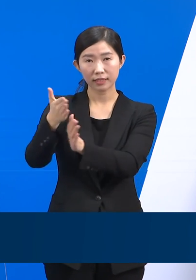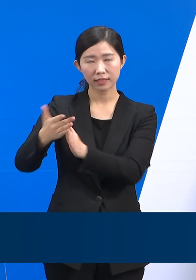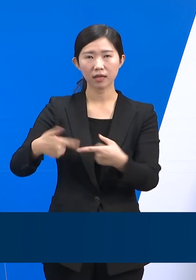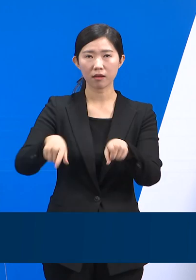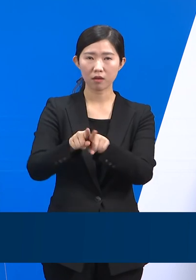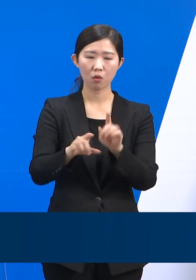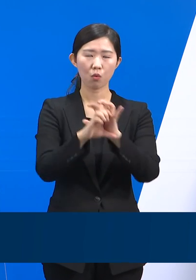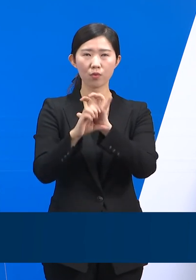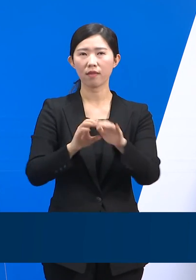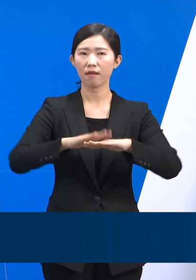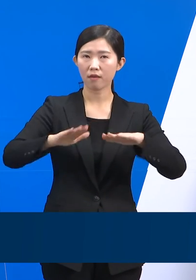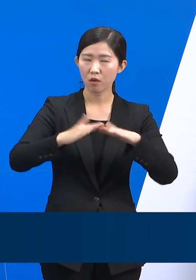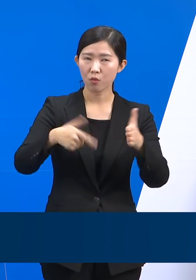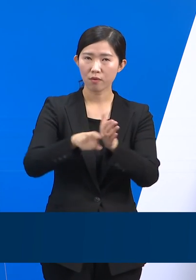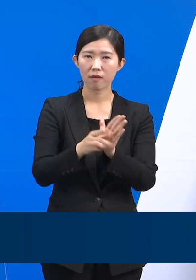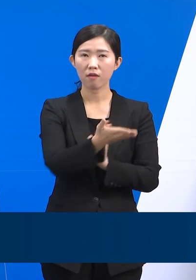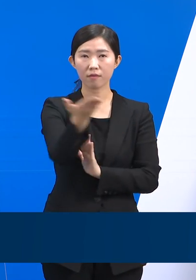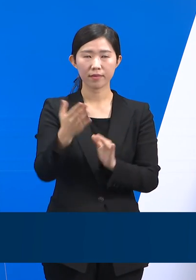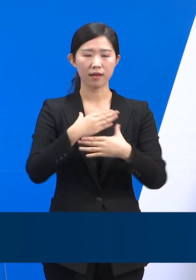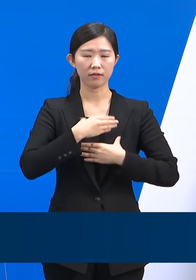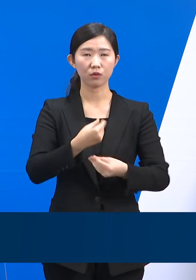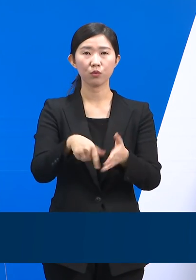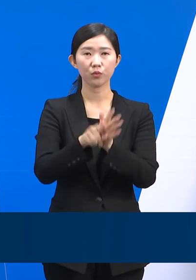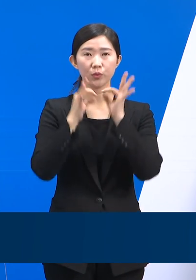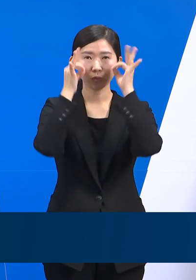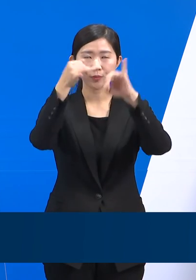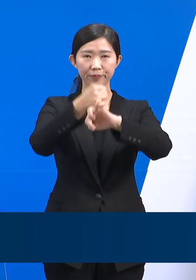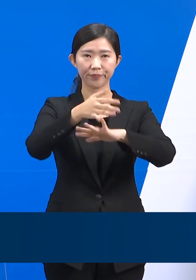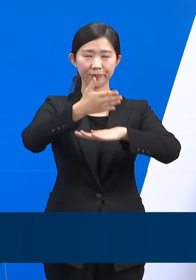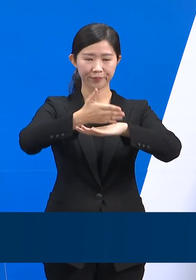도민의 안전을 위해 최선을 다하겠습니다. 감사합니다.